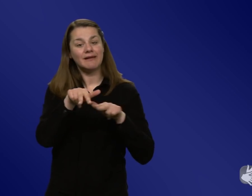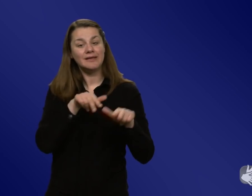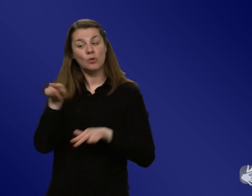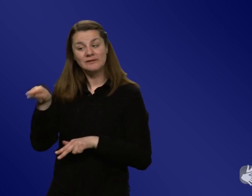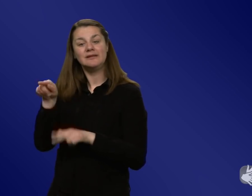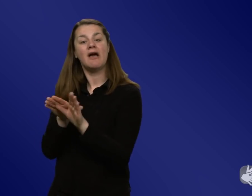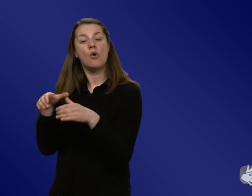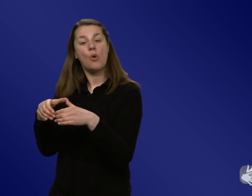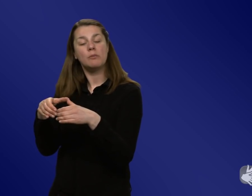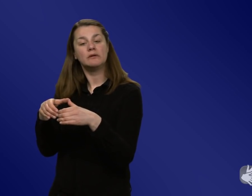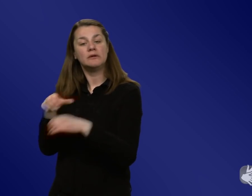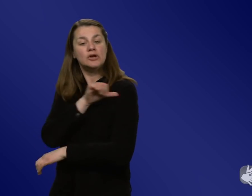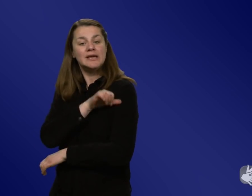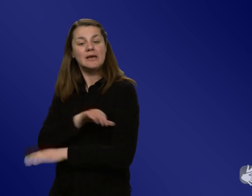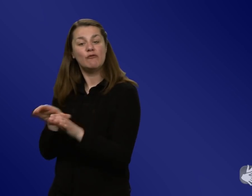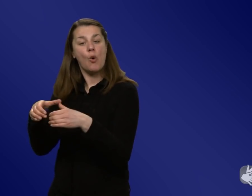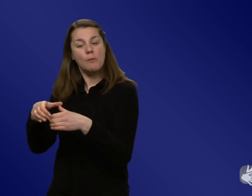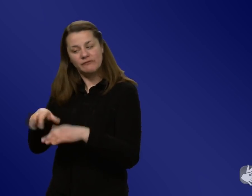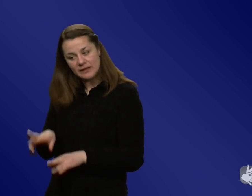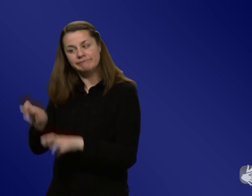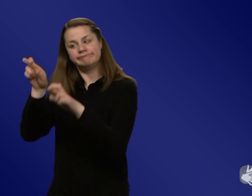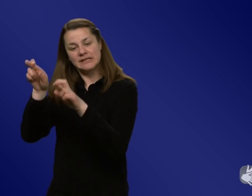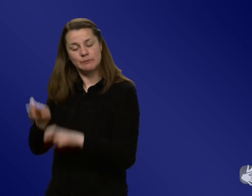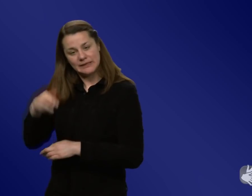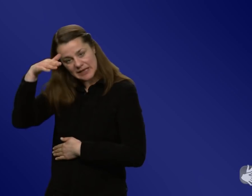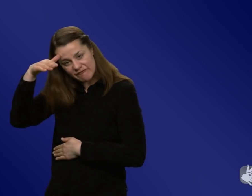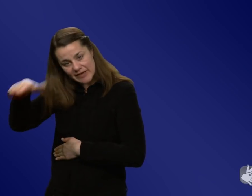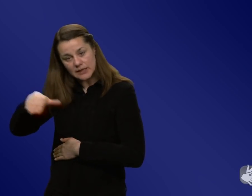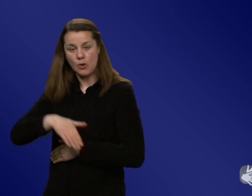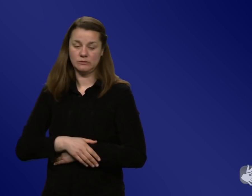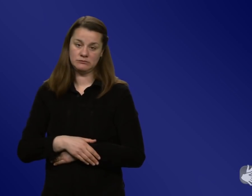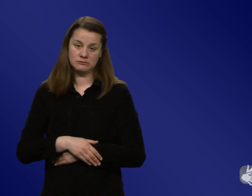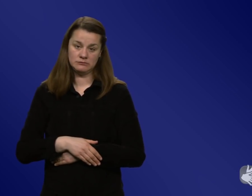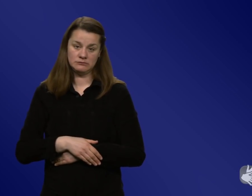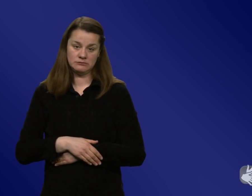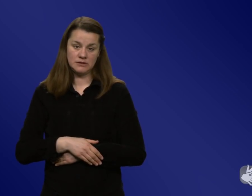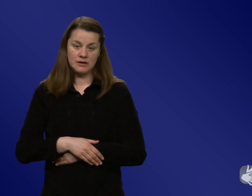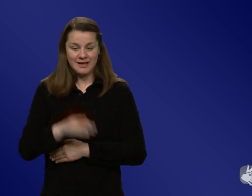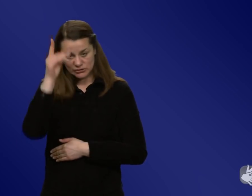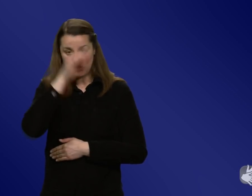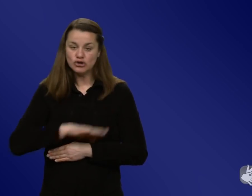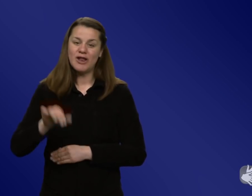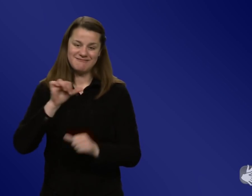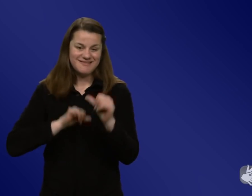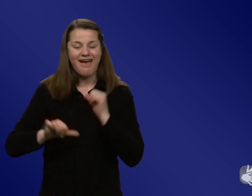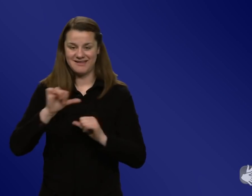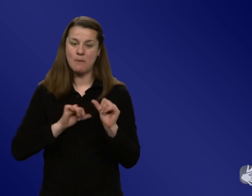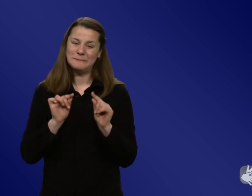nochmal ein Ausrufezeichen des Vertrauens hinter diese Aussage. Das ist ja in Deutschland durchaus ab und zu mal anders gelaufen und